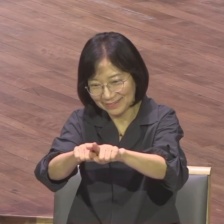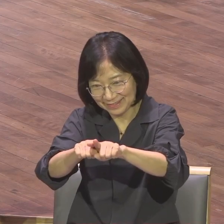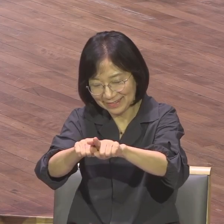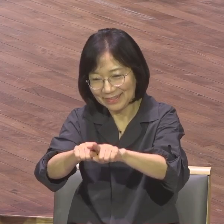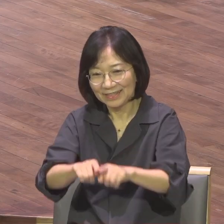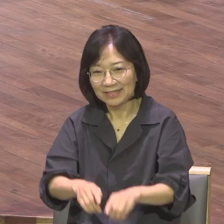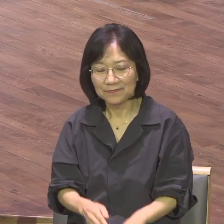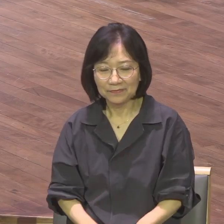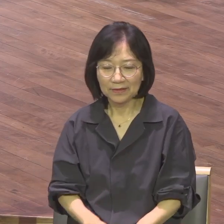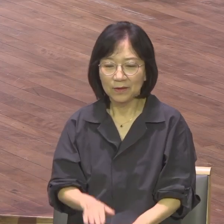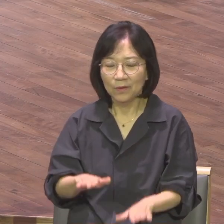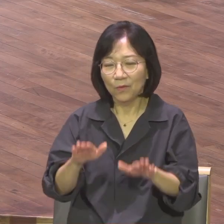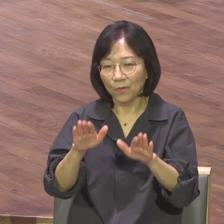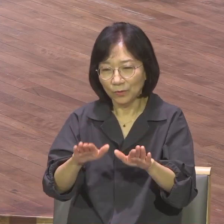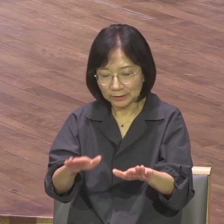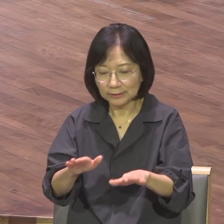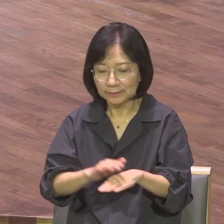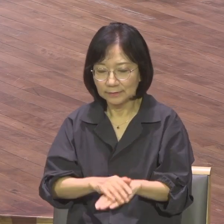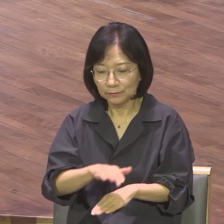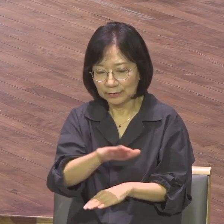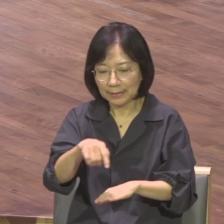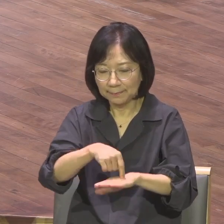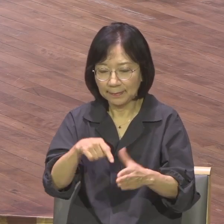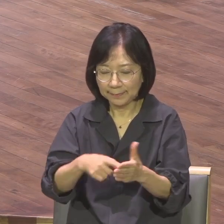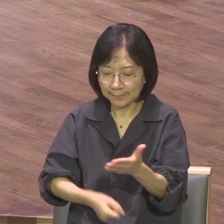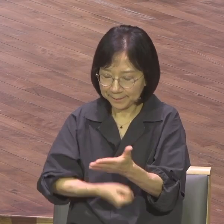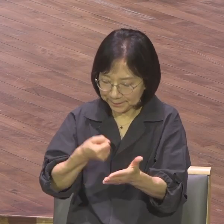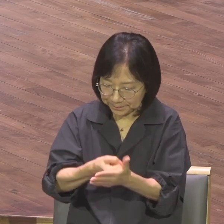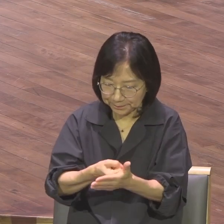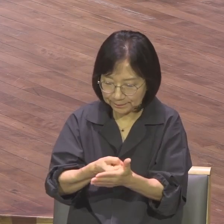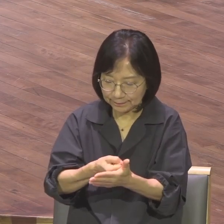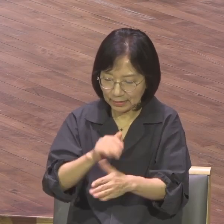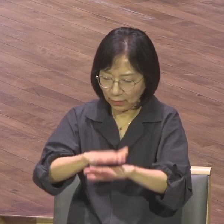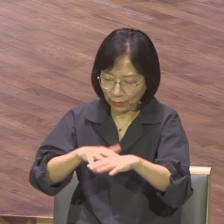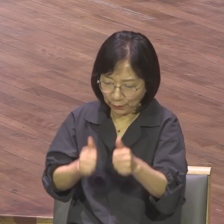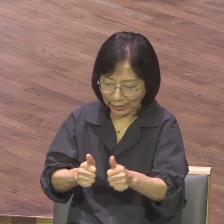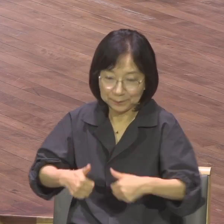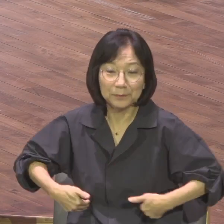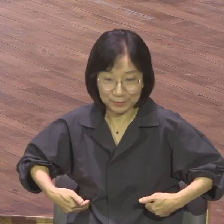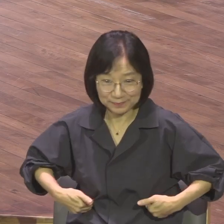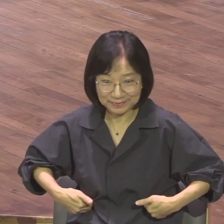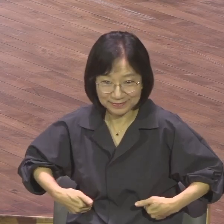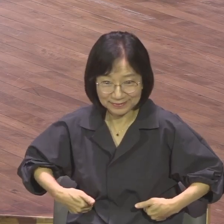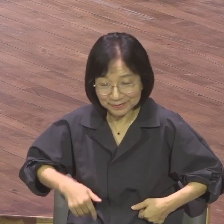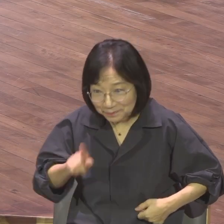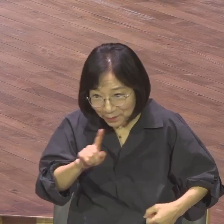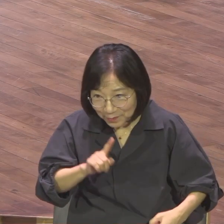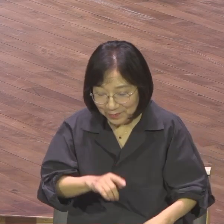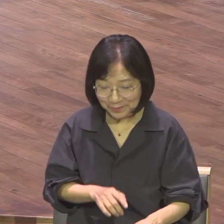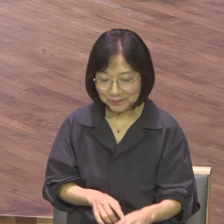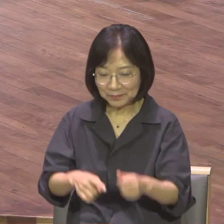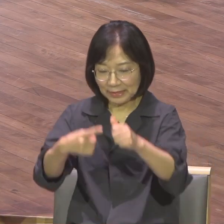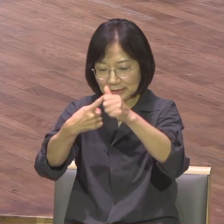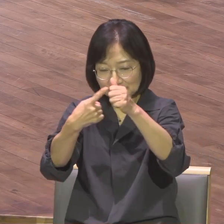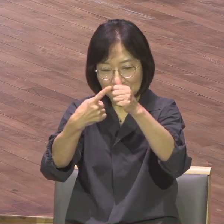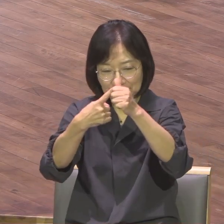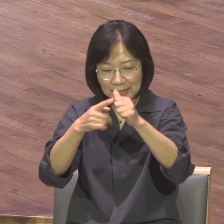어떤 결단과 어떤 도전을 해야 되겠습니까? 그 첫 번째가 바로 지금까지 걸어온 길입니다.